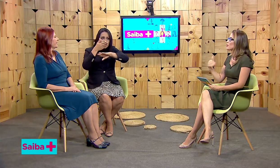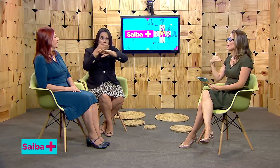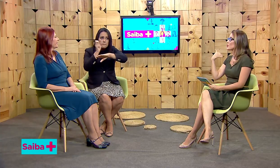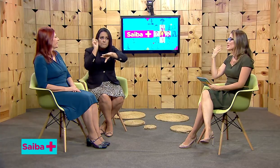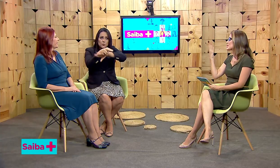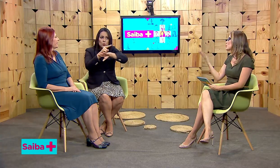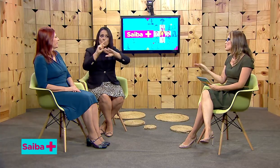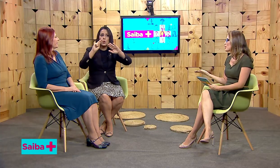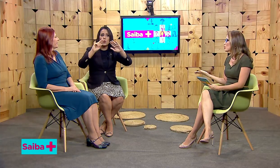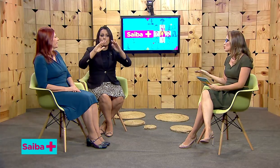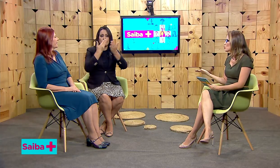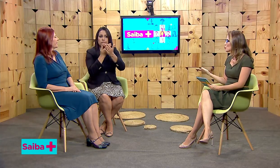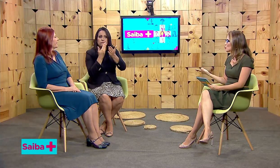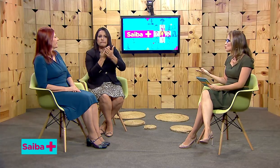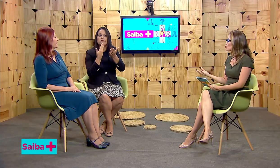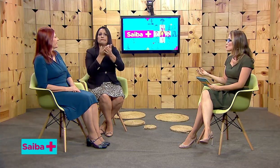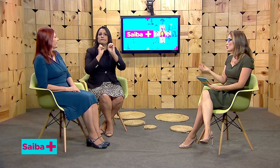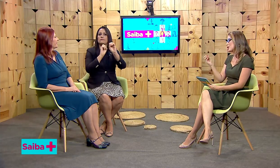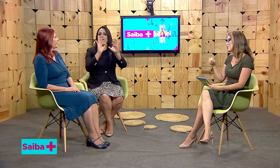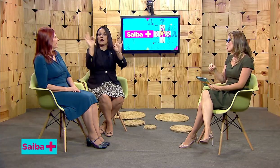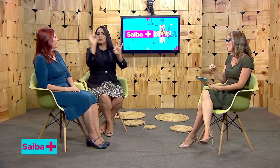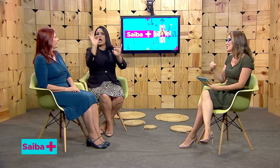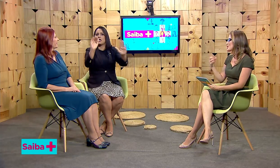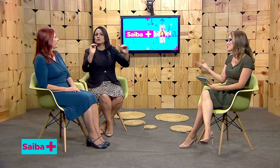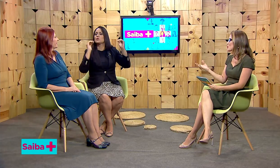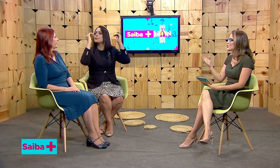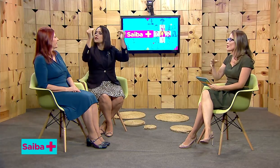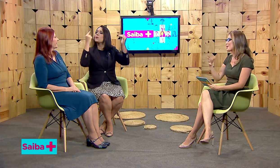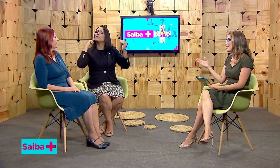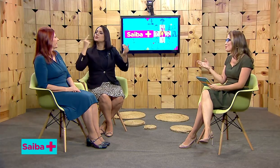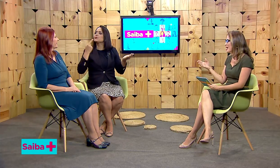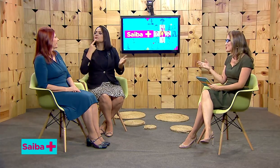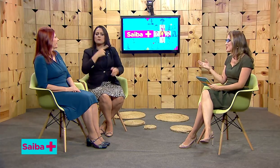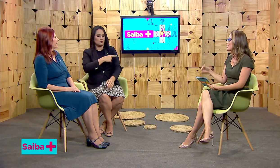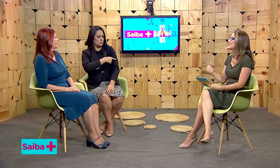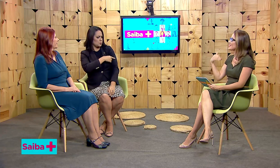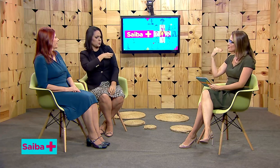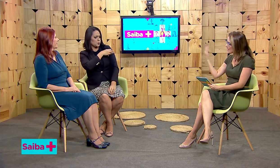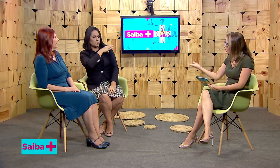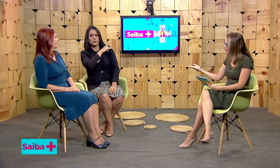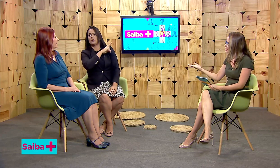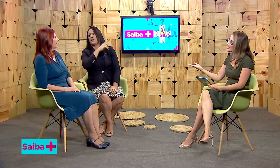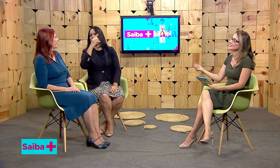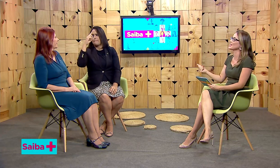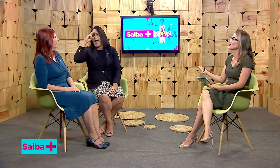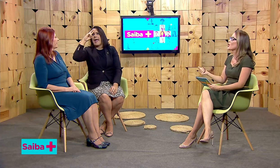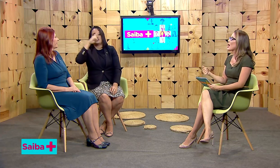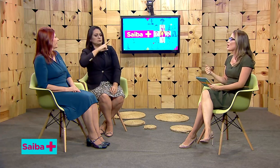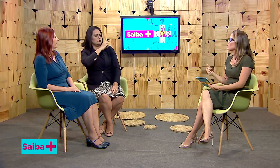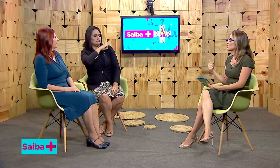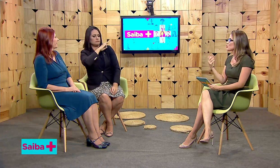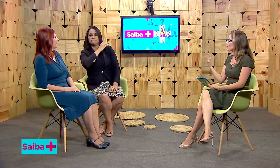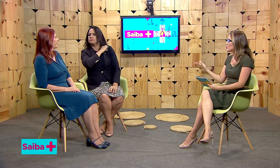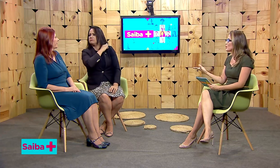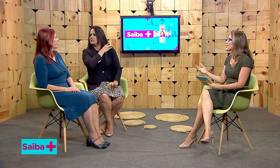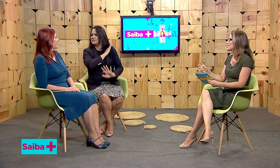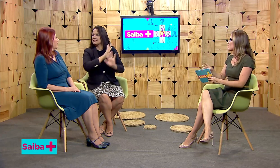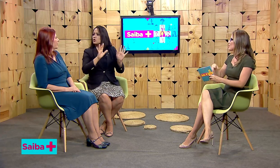né? A educação superior do surdo? Porque não é só um ensino fundamental e médio, né? Eles também têm esse acesso ao ensino superior. Existem